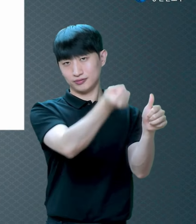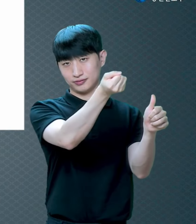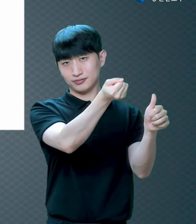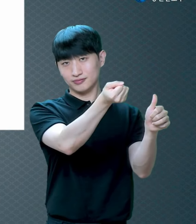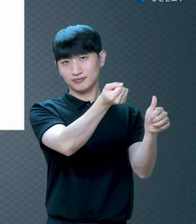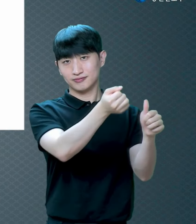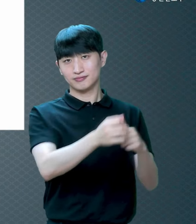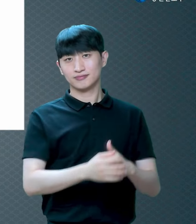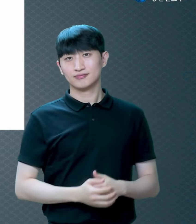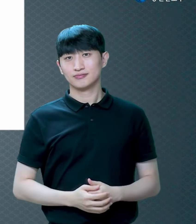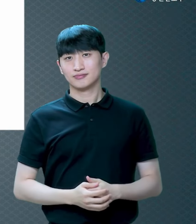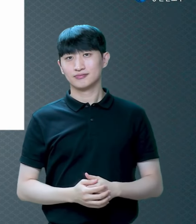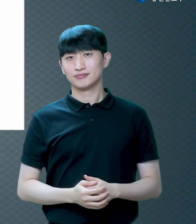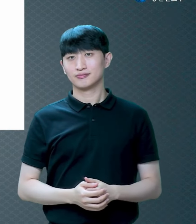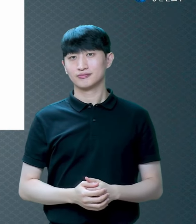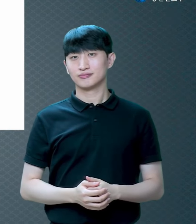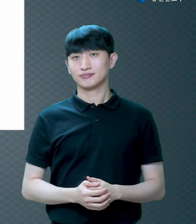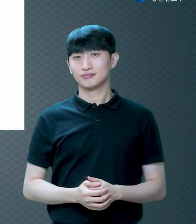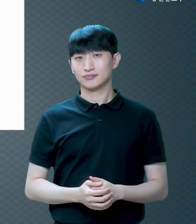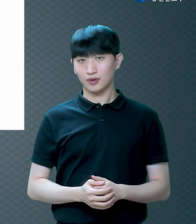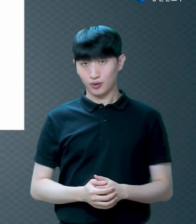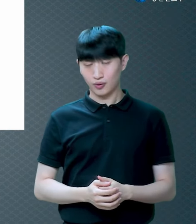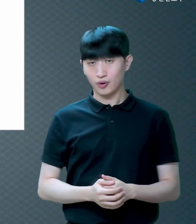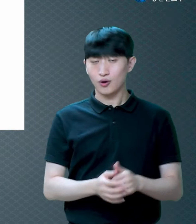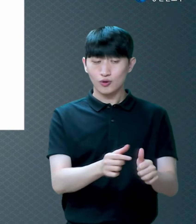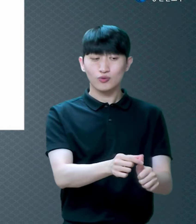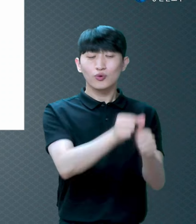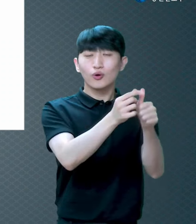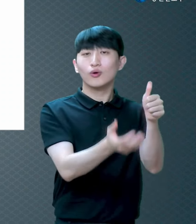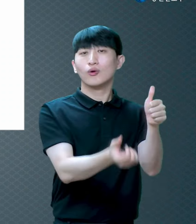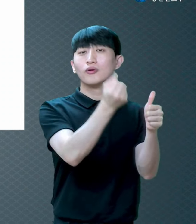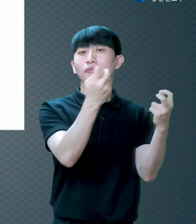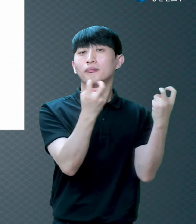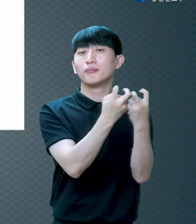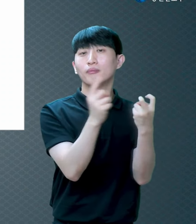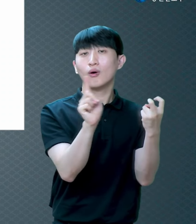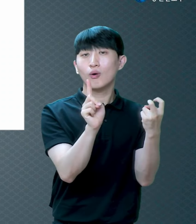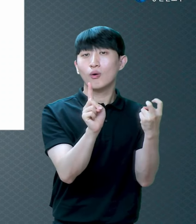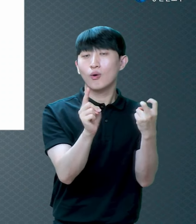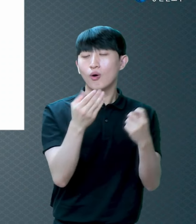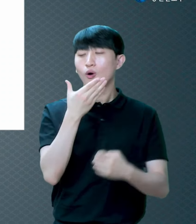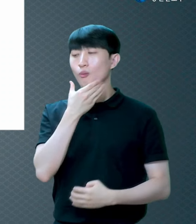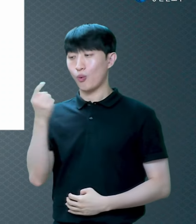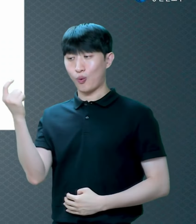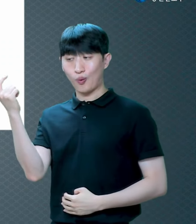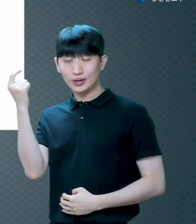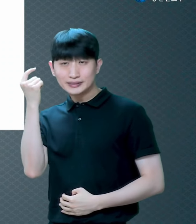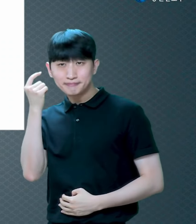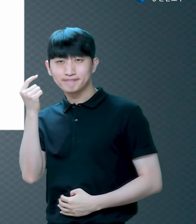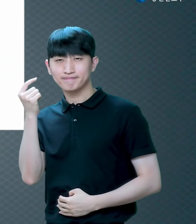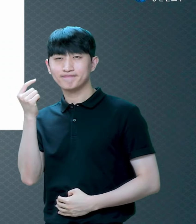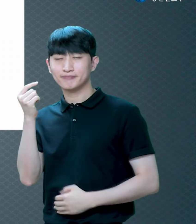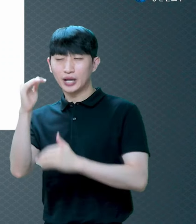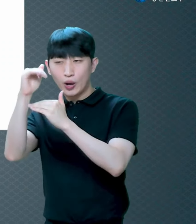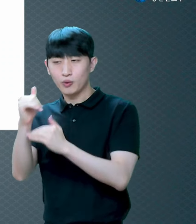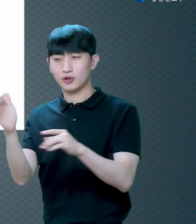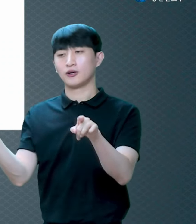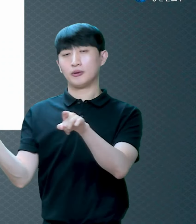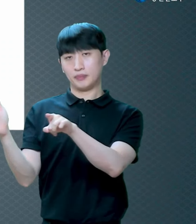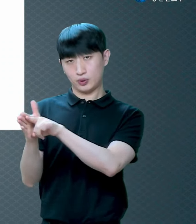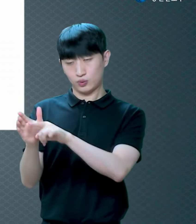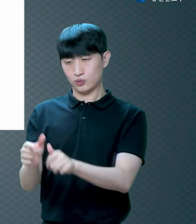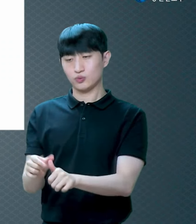구원을 어떻게 얻냐 보금을 믿어서 구원을 얻는다 그 얘기잖아요